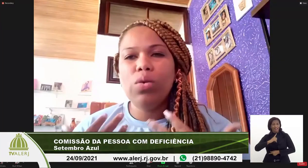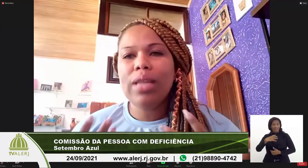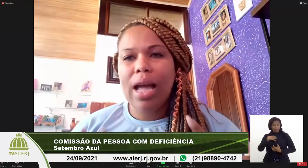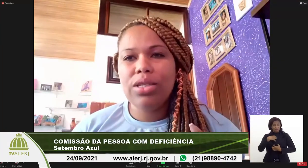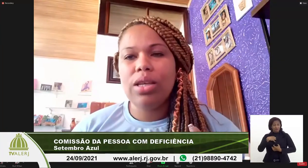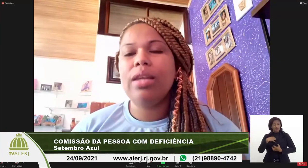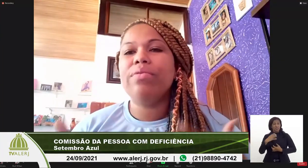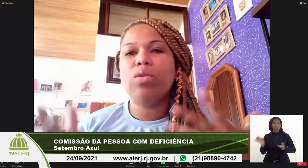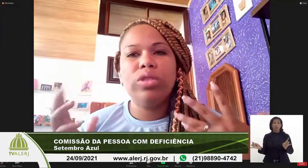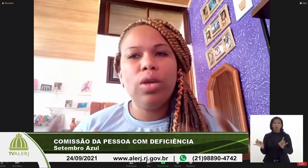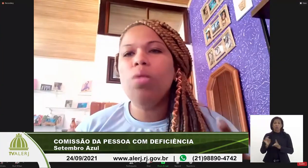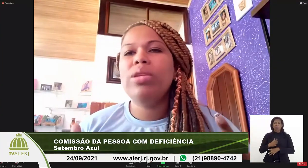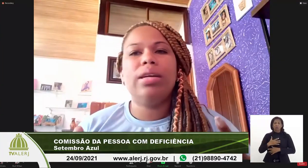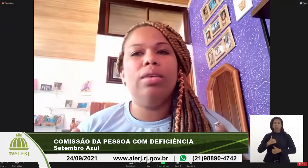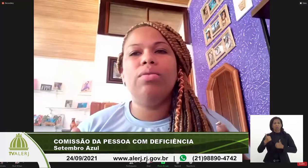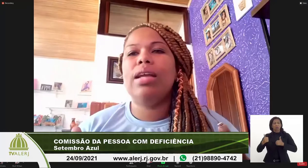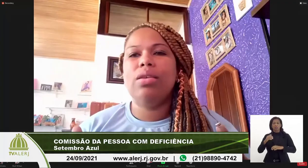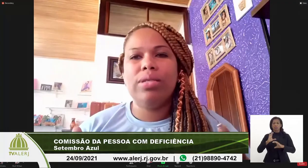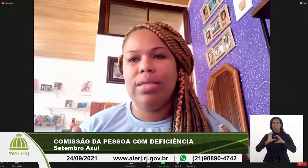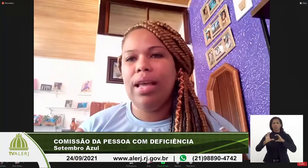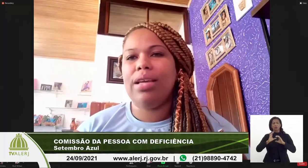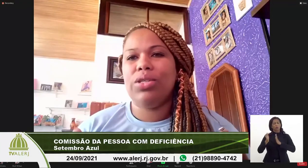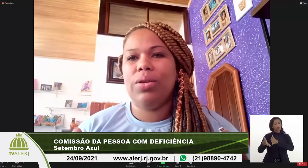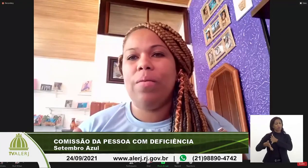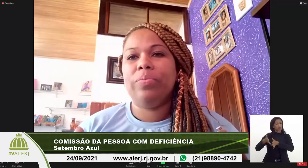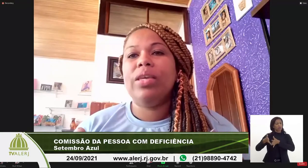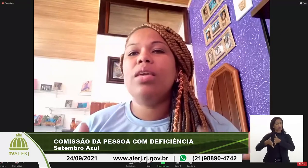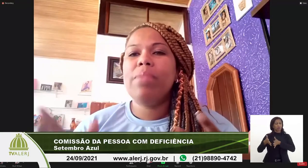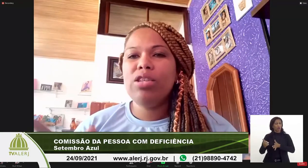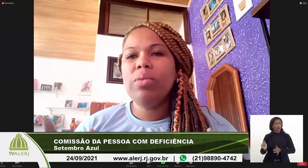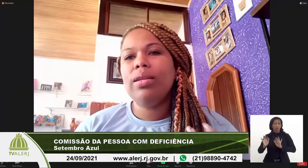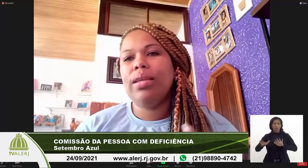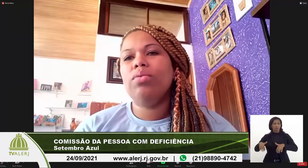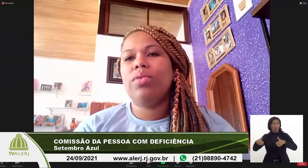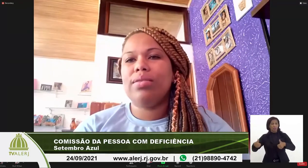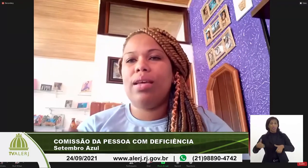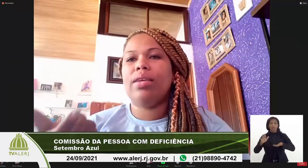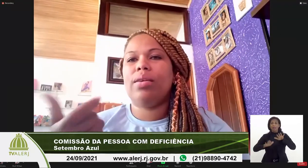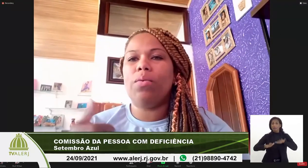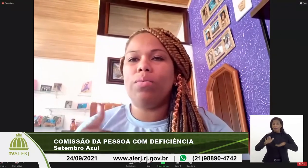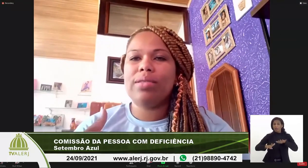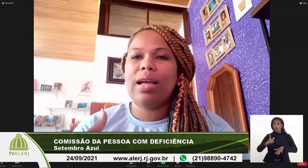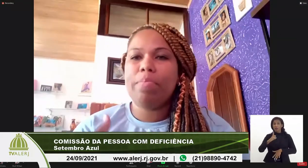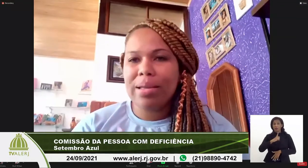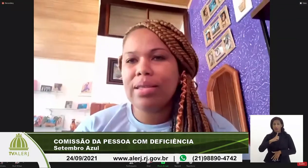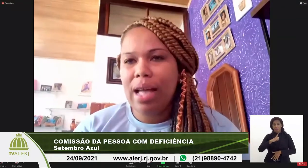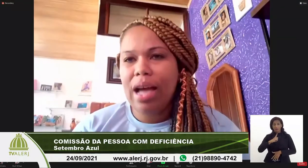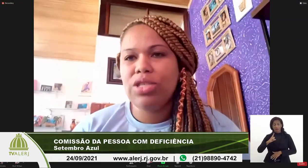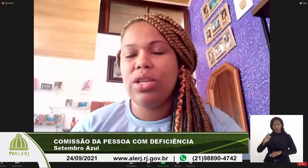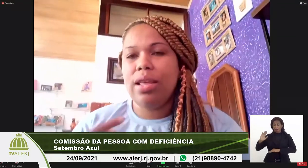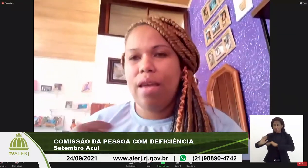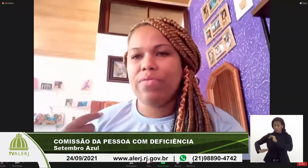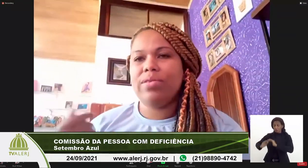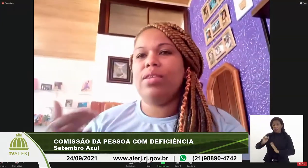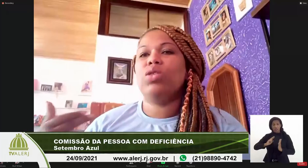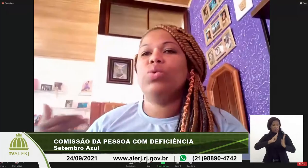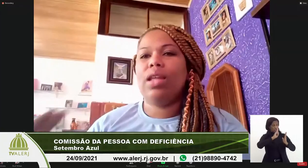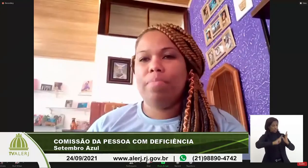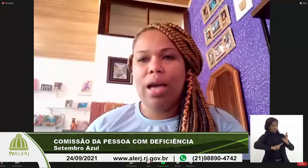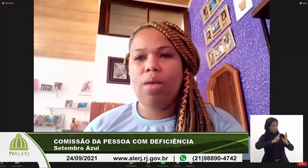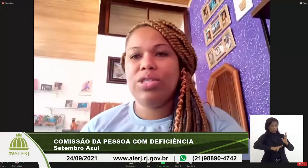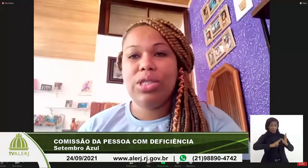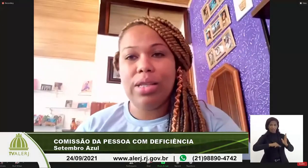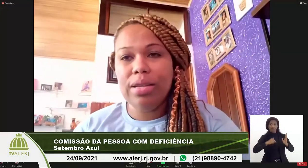sente à vontade se comunicando na língua de sinais. E mesmo ela tendo essa capacidade de ler, fazer